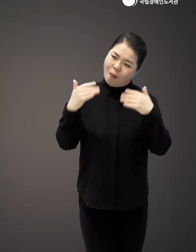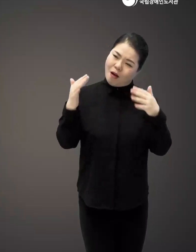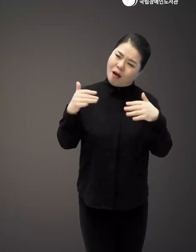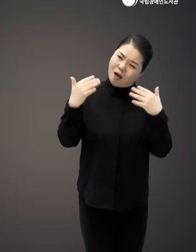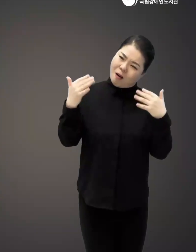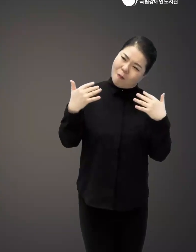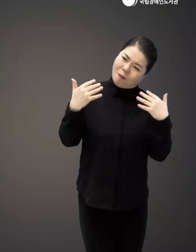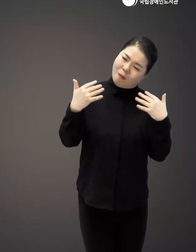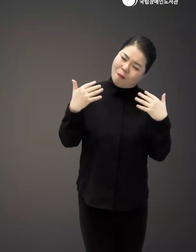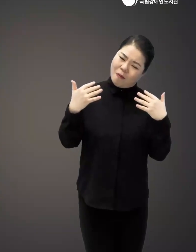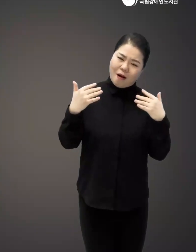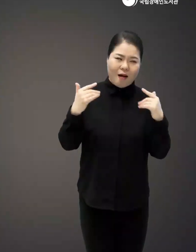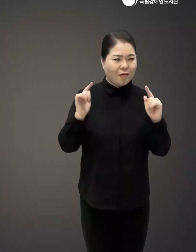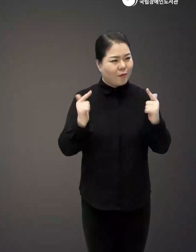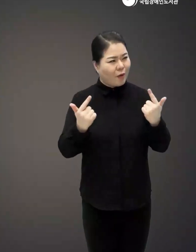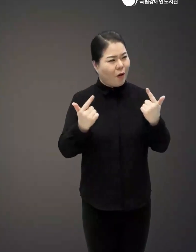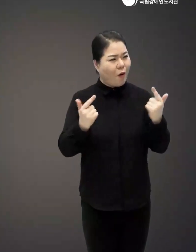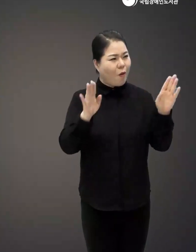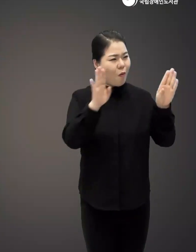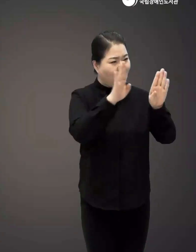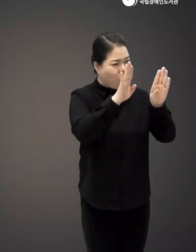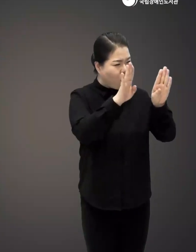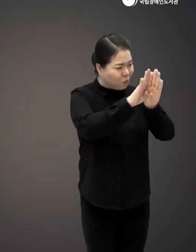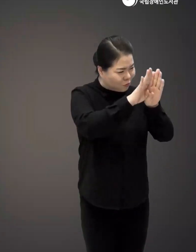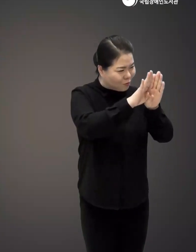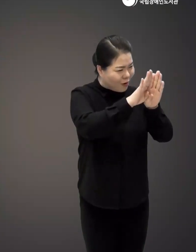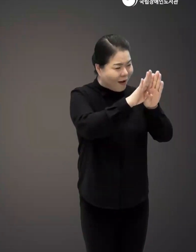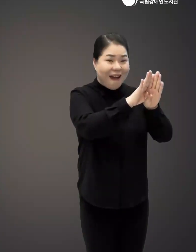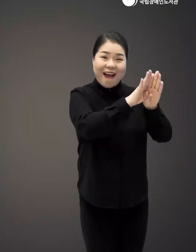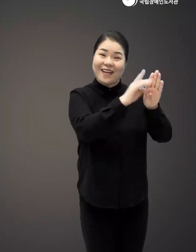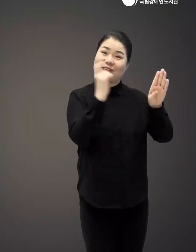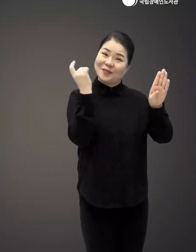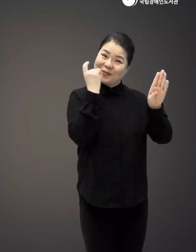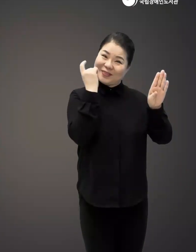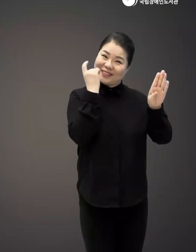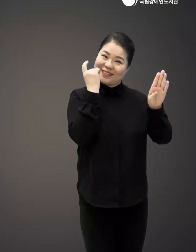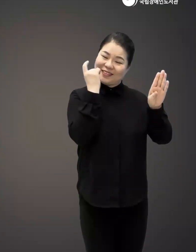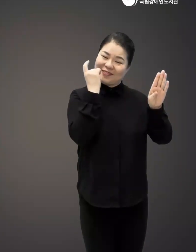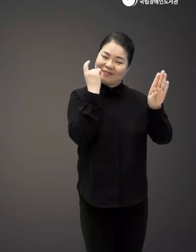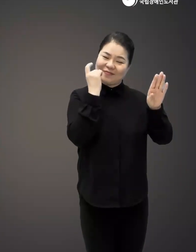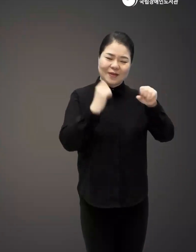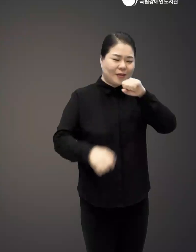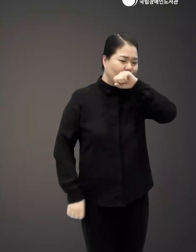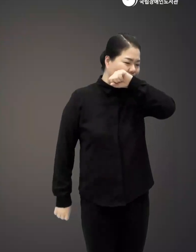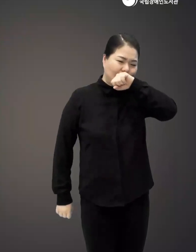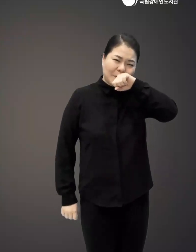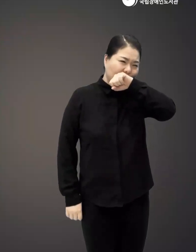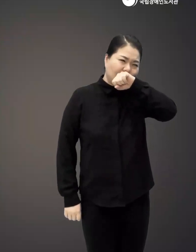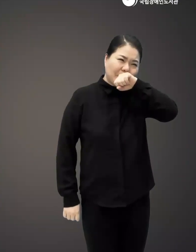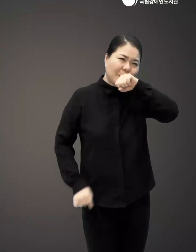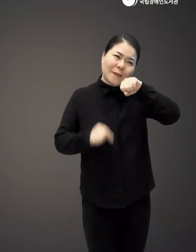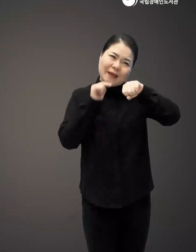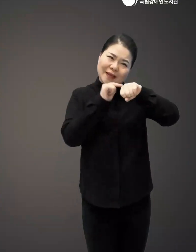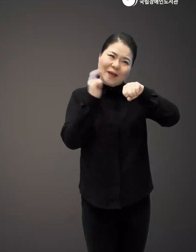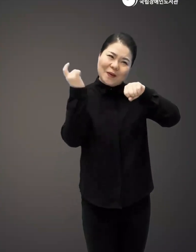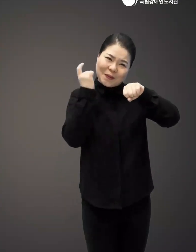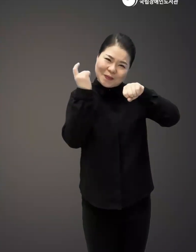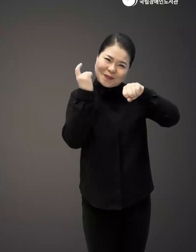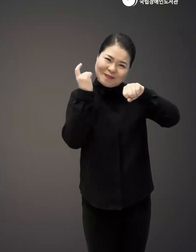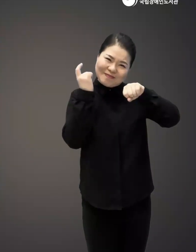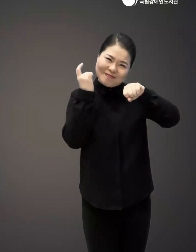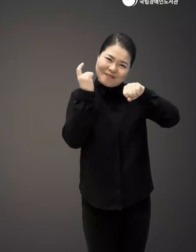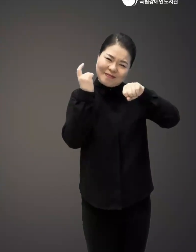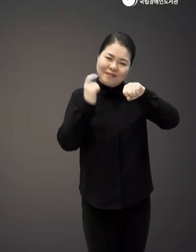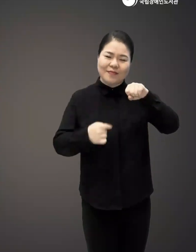바람소리일까요 조금 열린 창문을 다시 꼭 닫는 소리일까요 손등에 마른 입술을 비벼보는